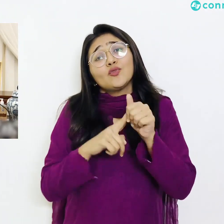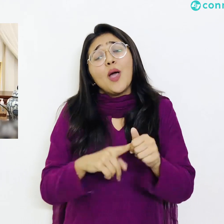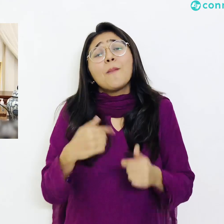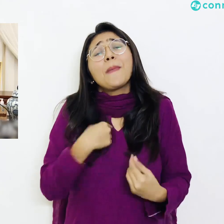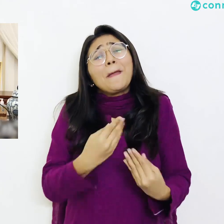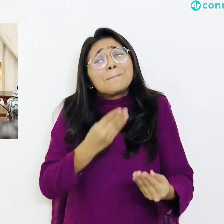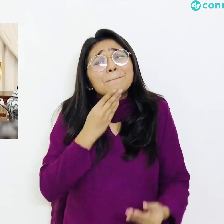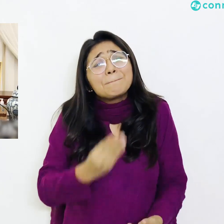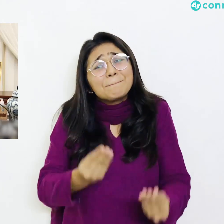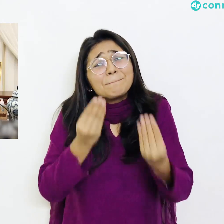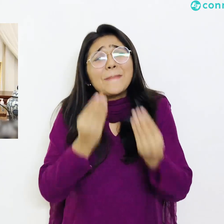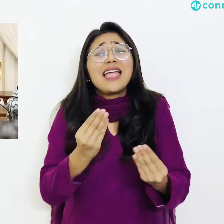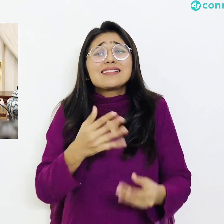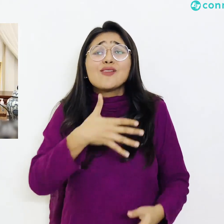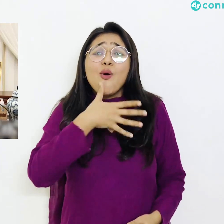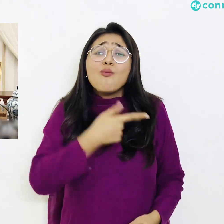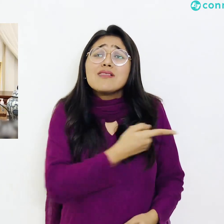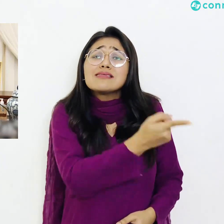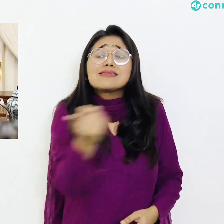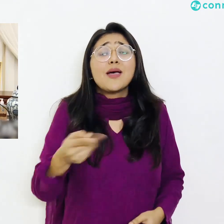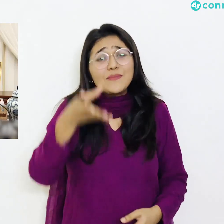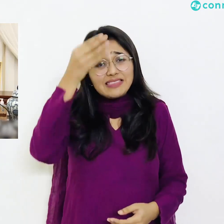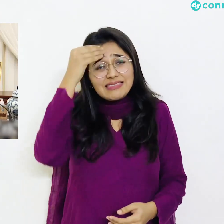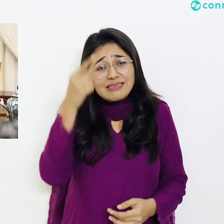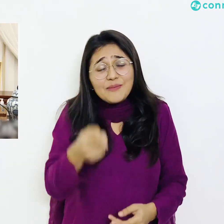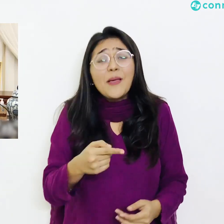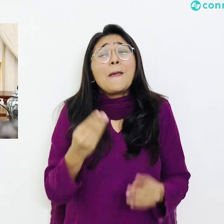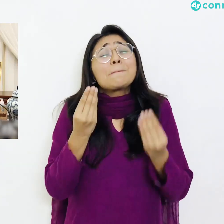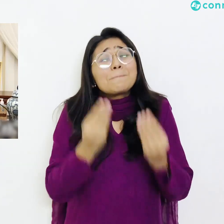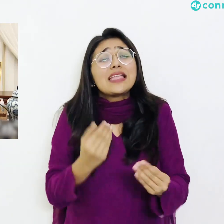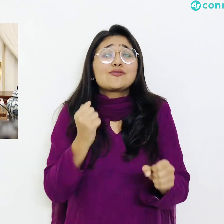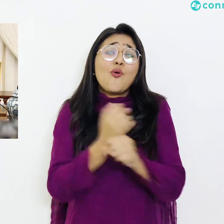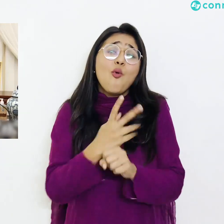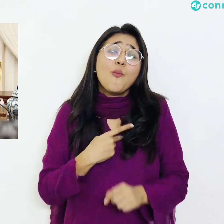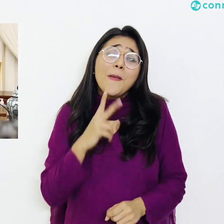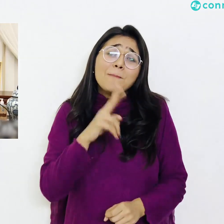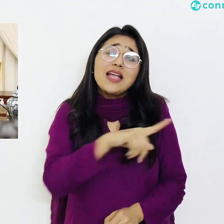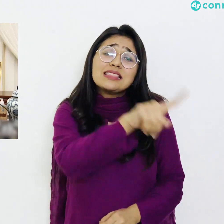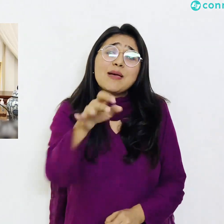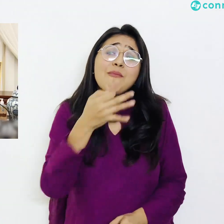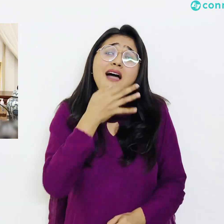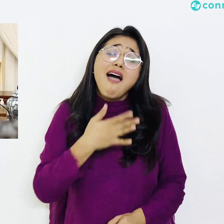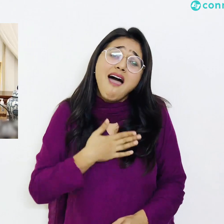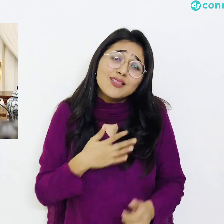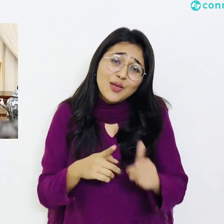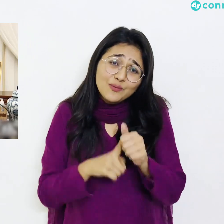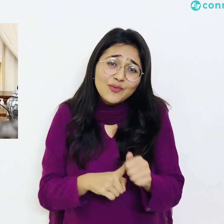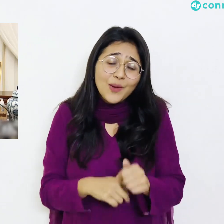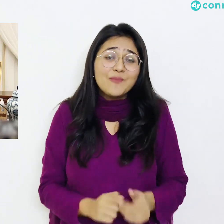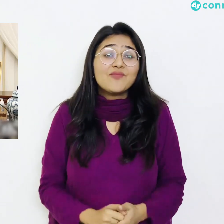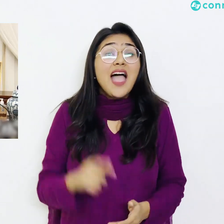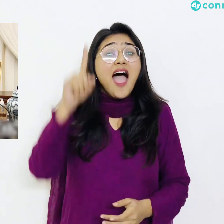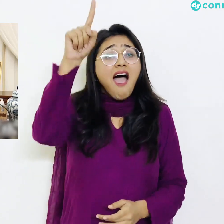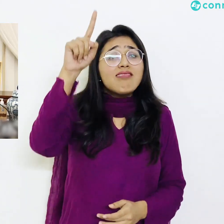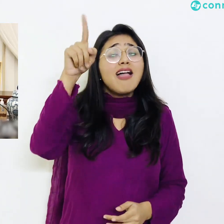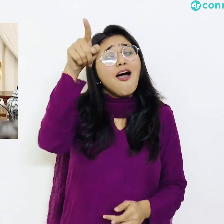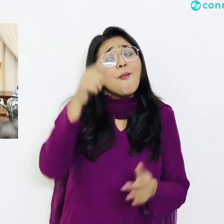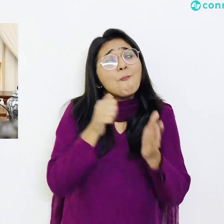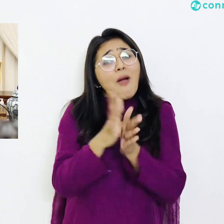درخواست ہے کہ حکومت کے ساتھ تعاون کریں اللہ تعالی ماف کرنے والا ہے اگر یہ فیصلہ